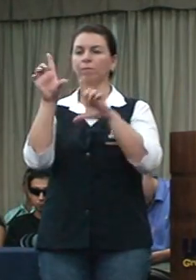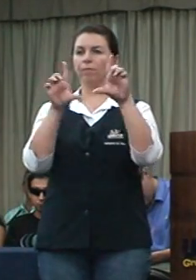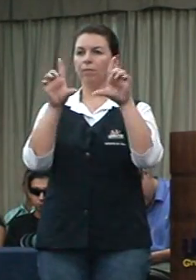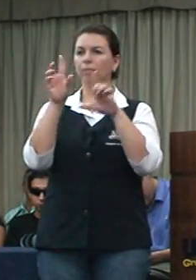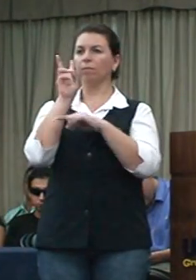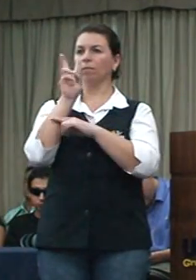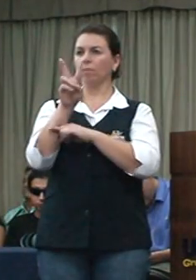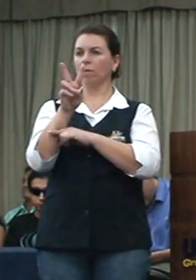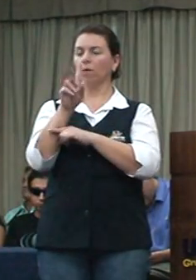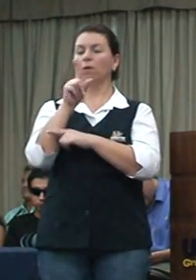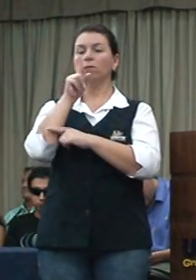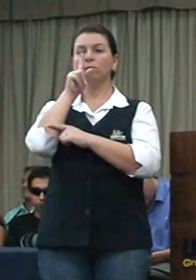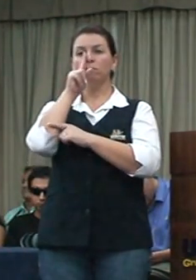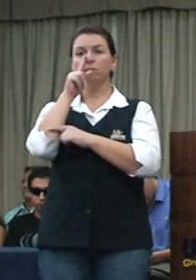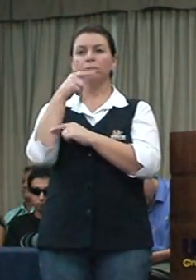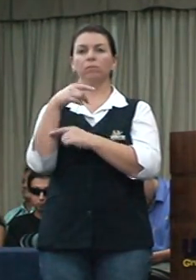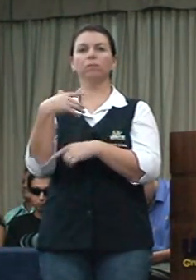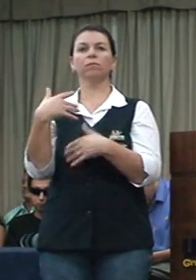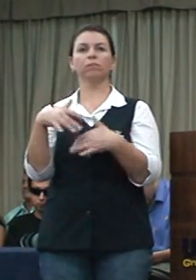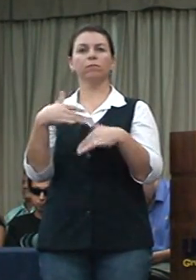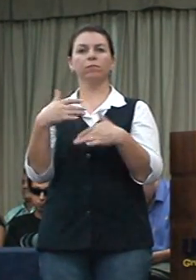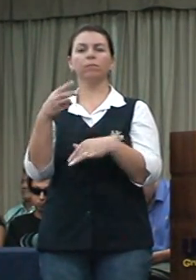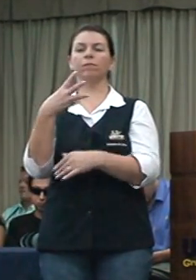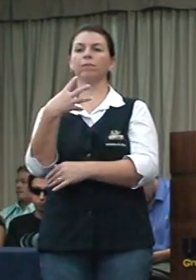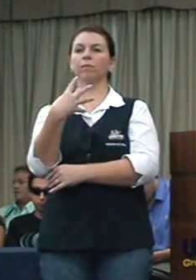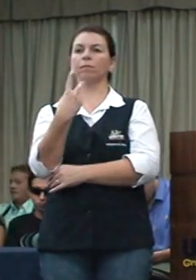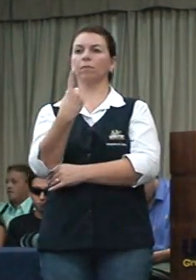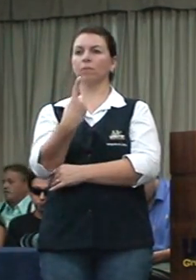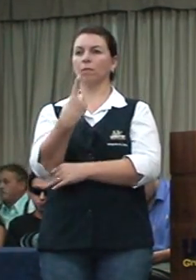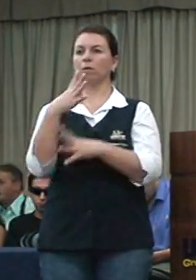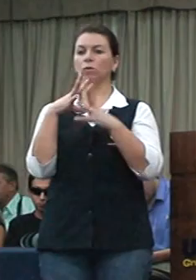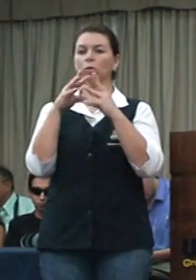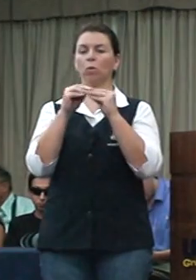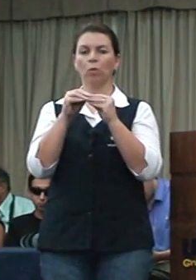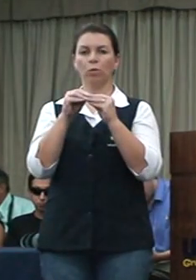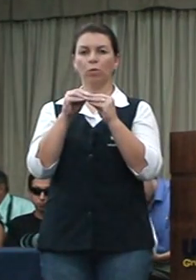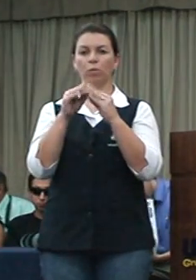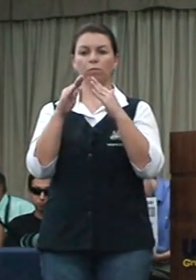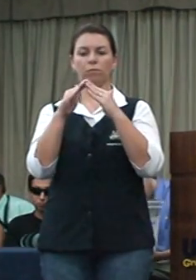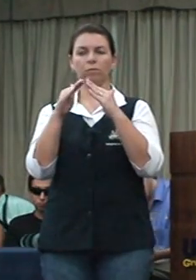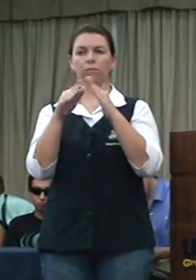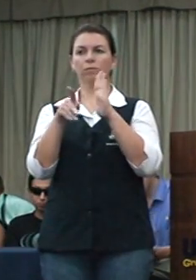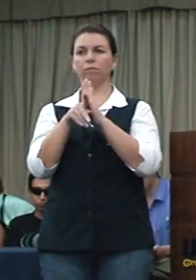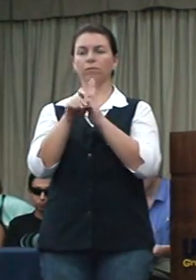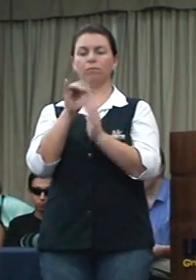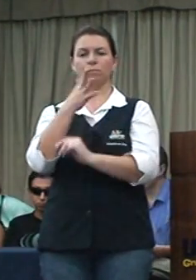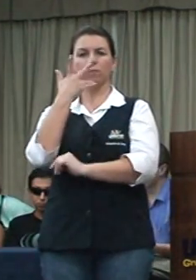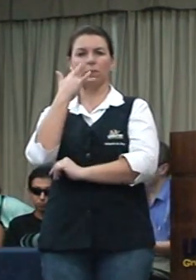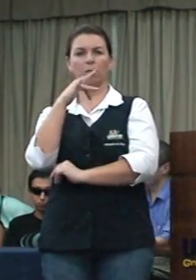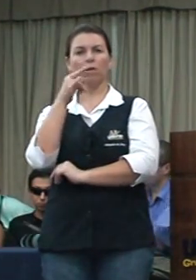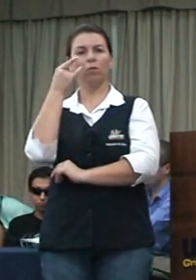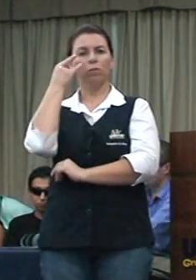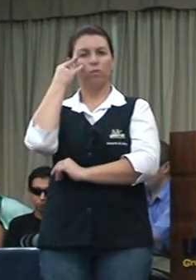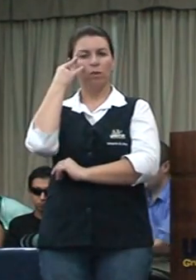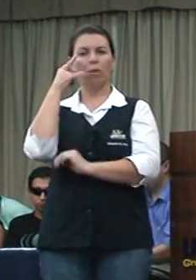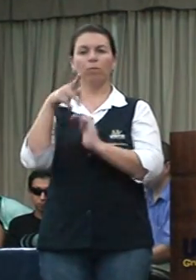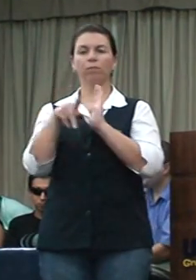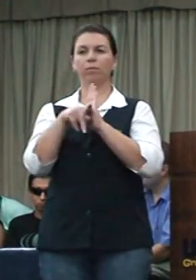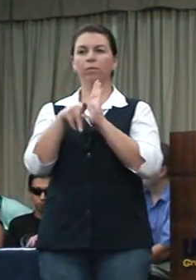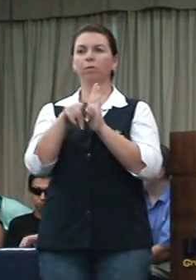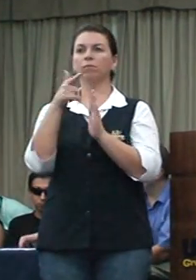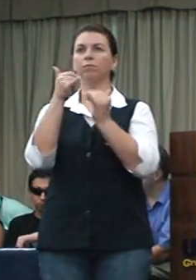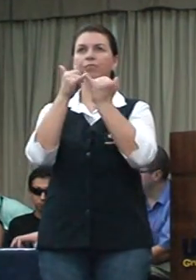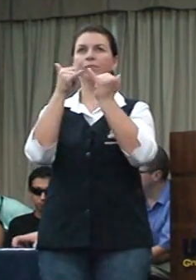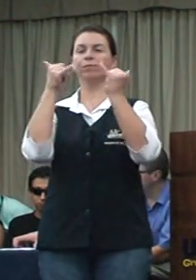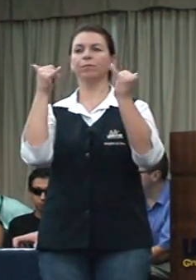gravidade que foi os 341 dias que essas crianças ficaram. Se uma criança com síndrome de Down fica sem energia elétrica,